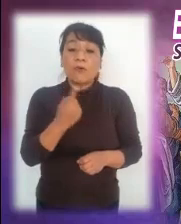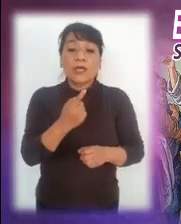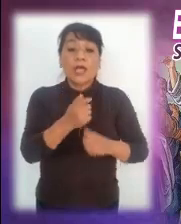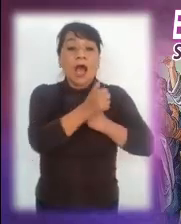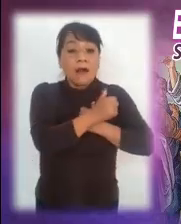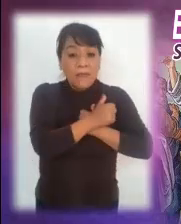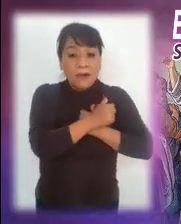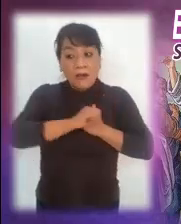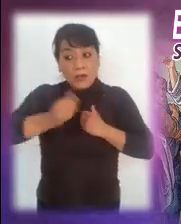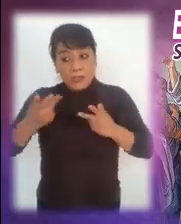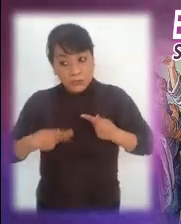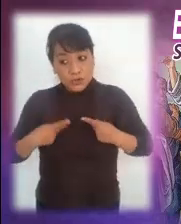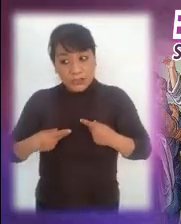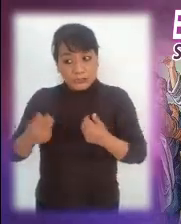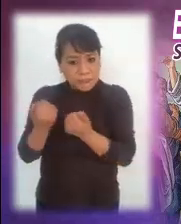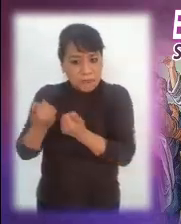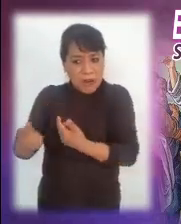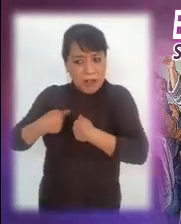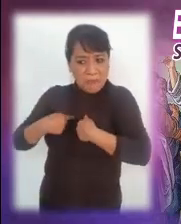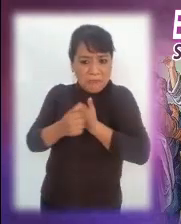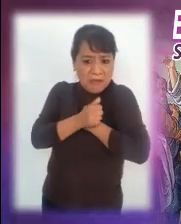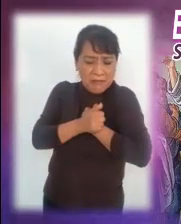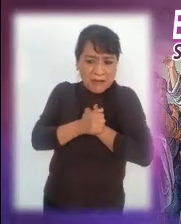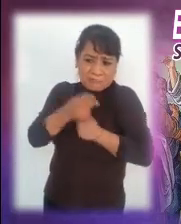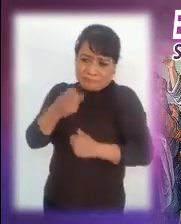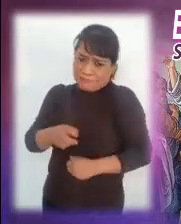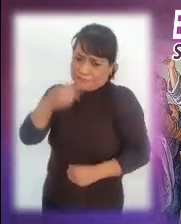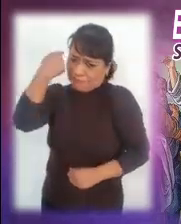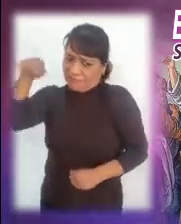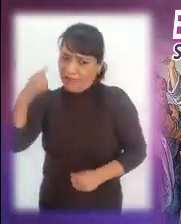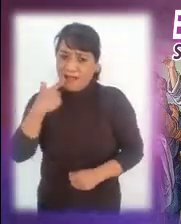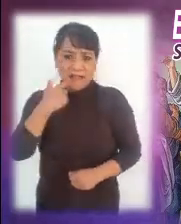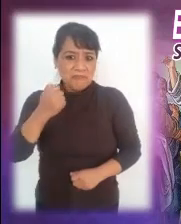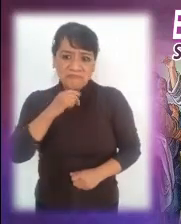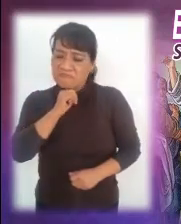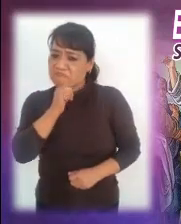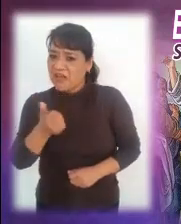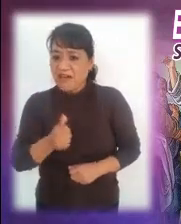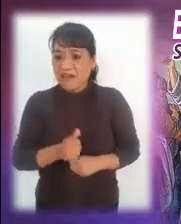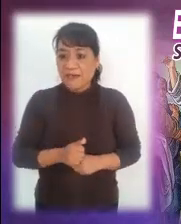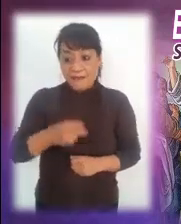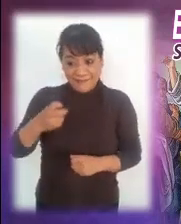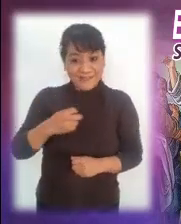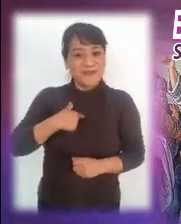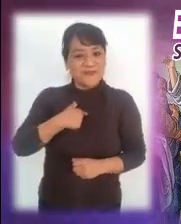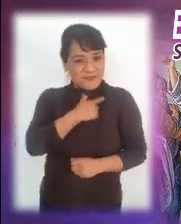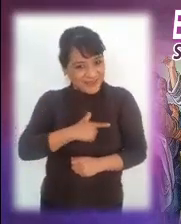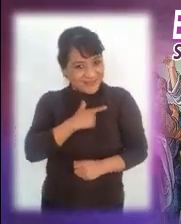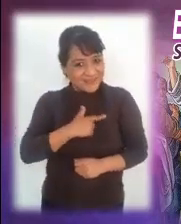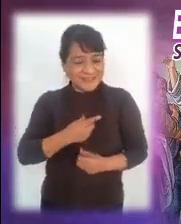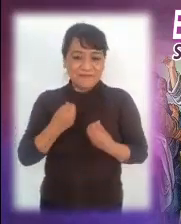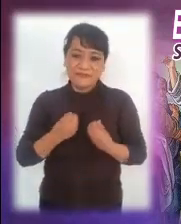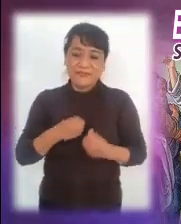amar a los que nos aman casi no nos cuesta ningún trabajo. Antes es agradable,